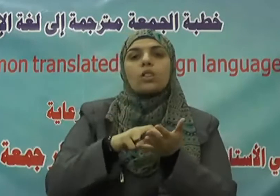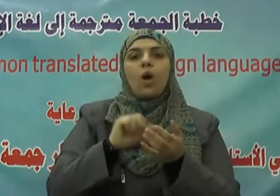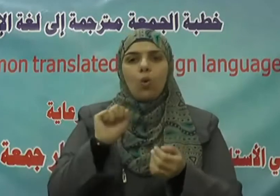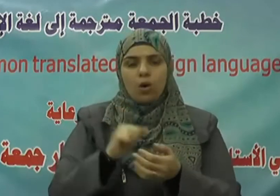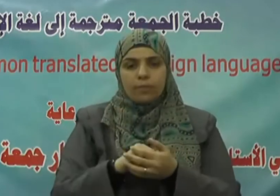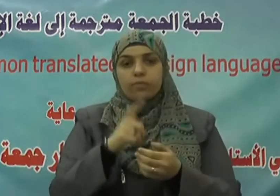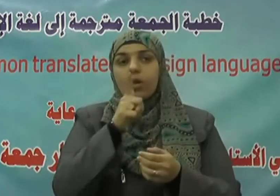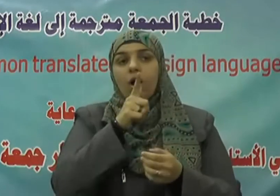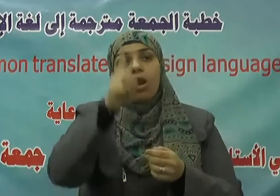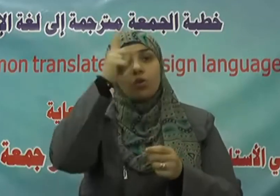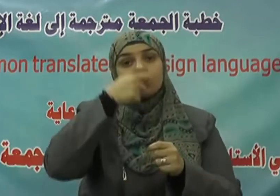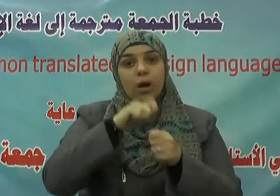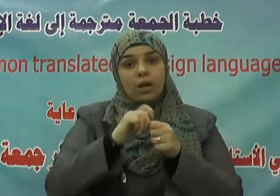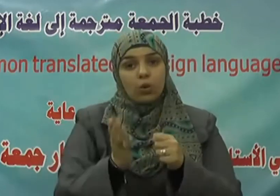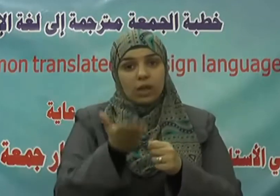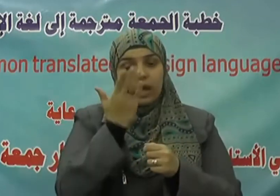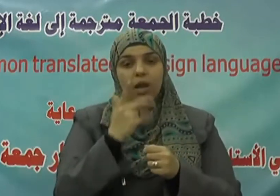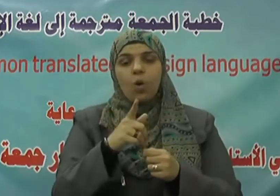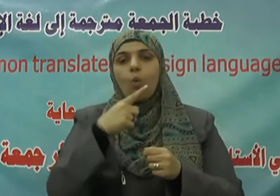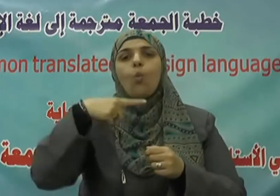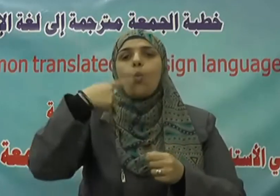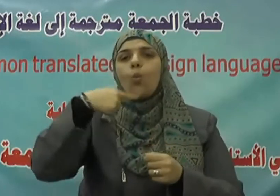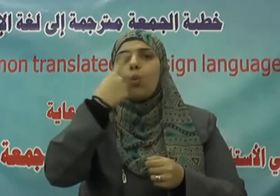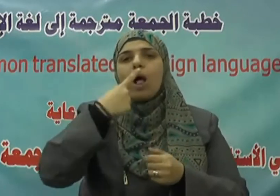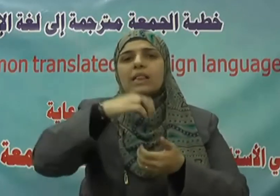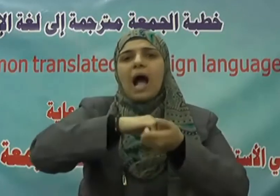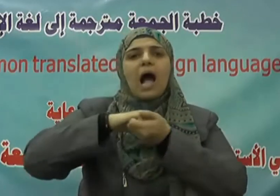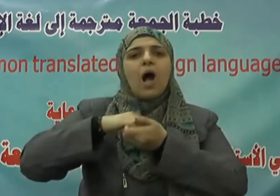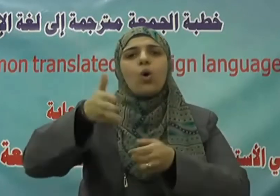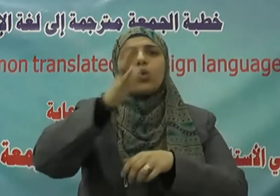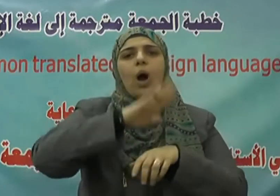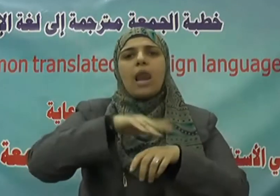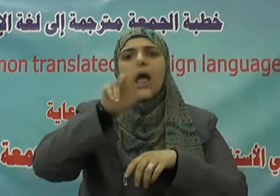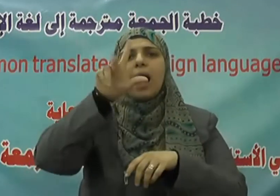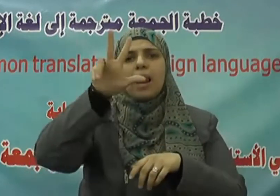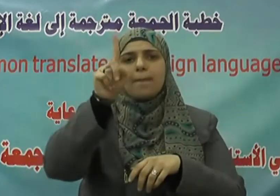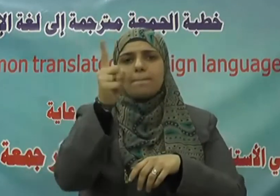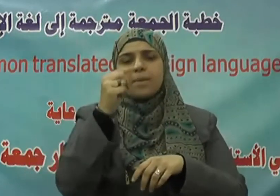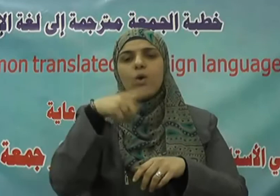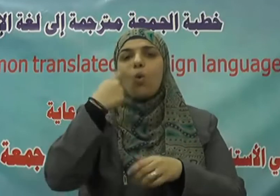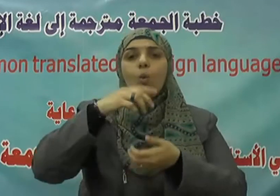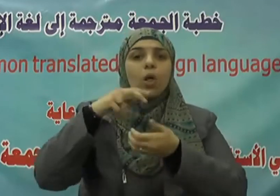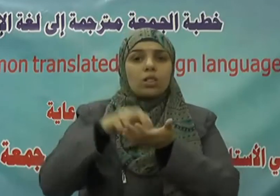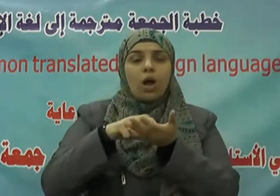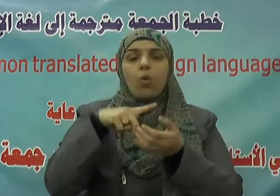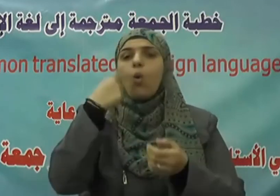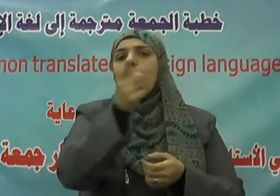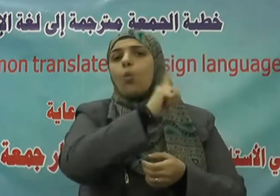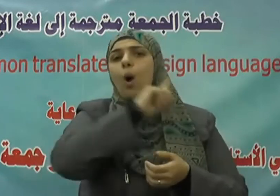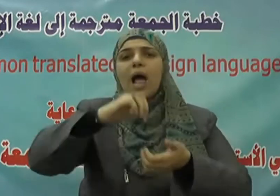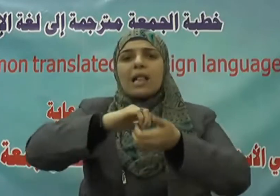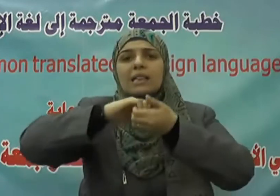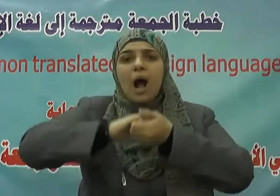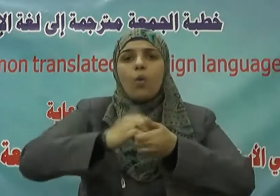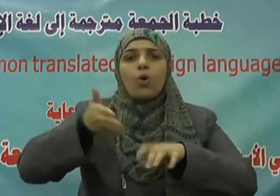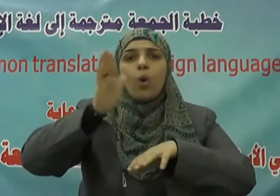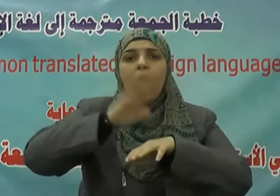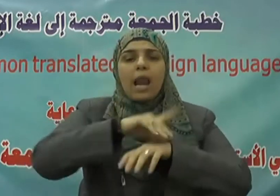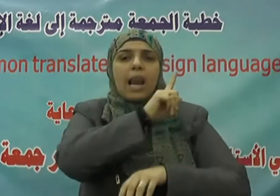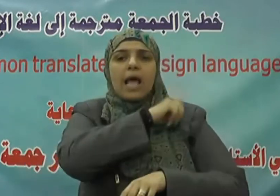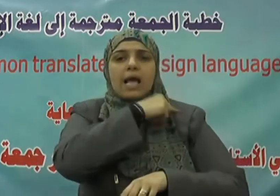تعالى وتعاونوا على البر والتقوى ولا تعاونوا على الإثم والعدوان